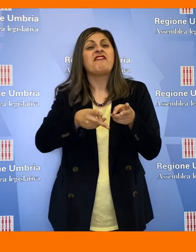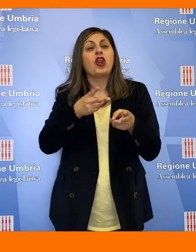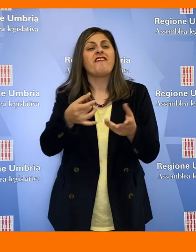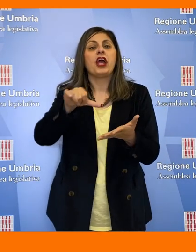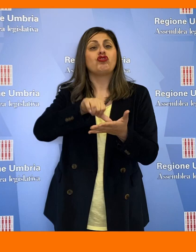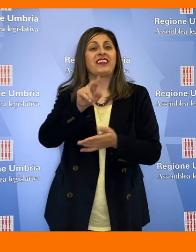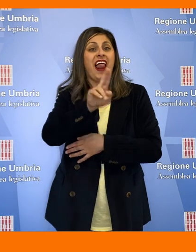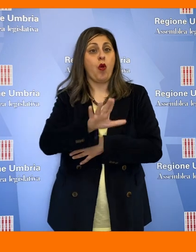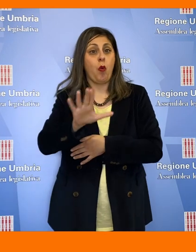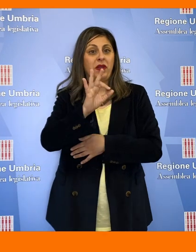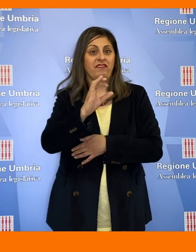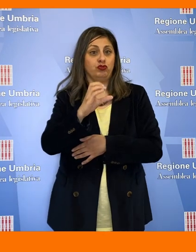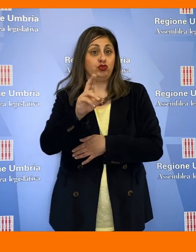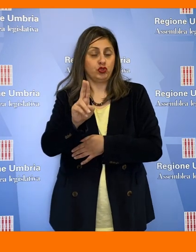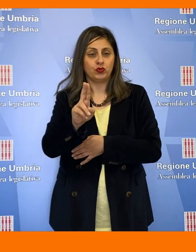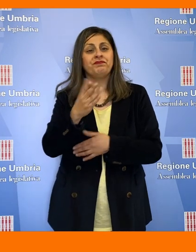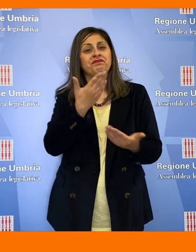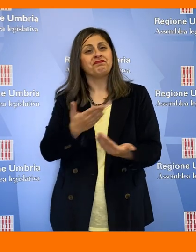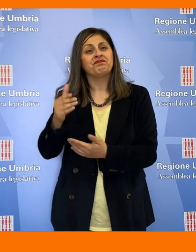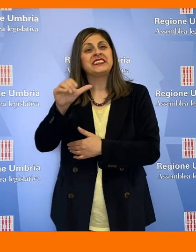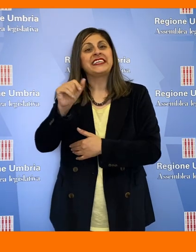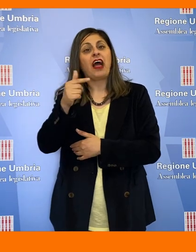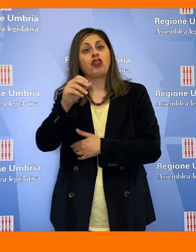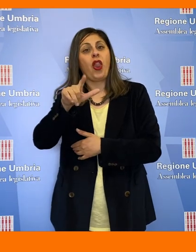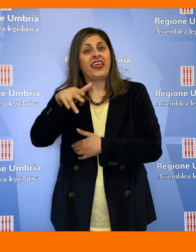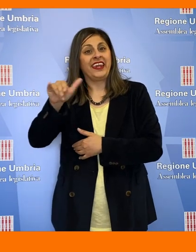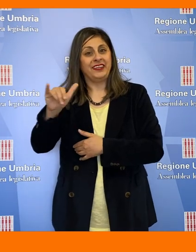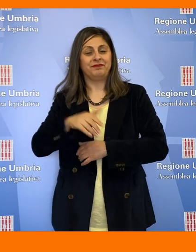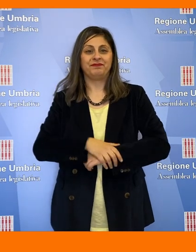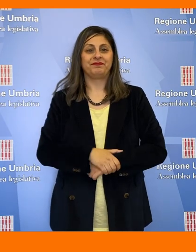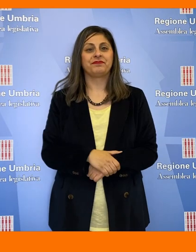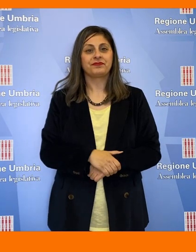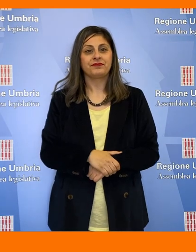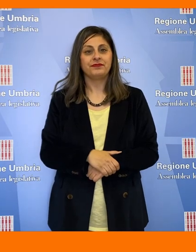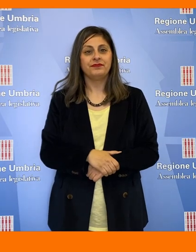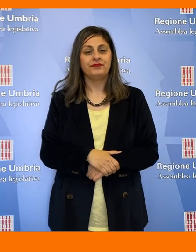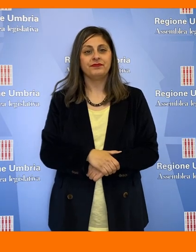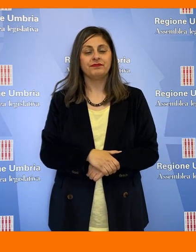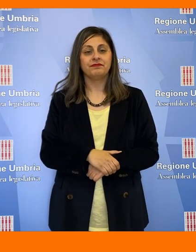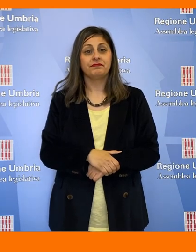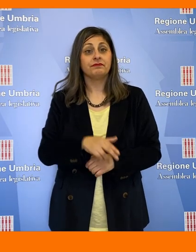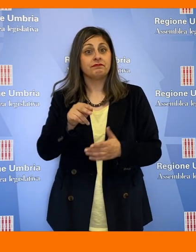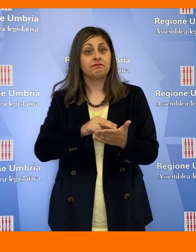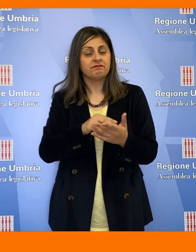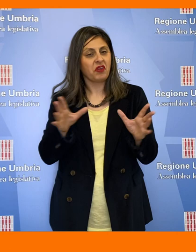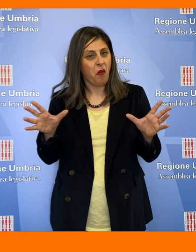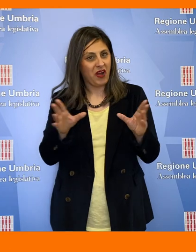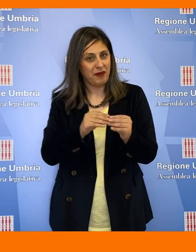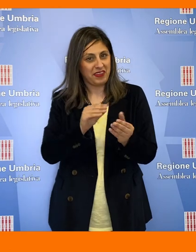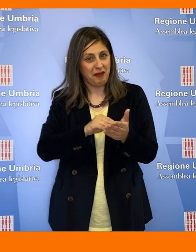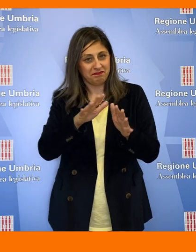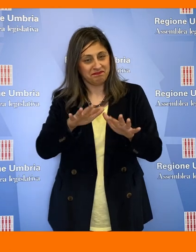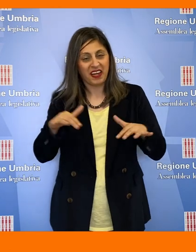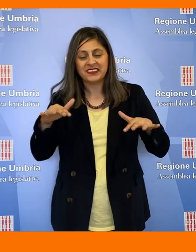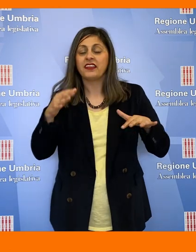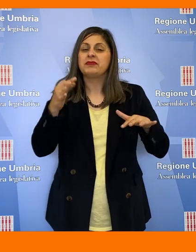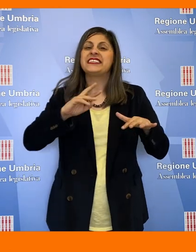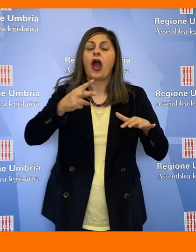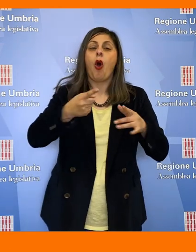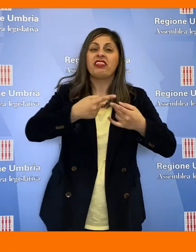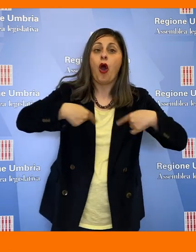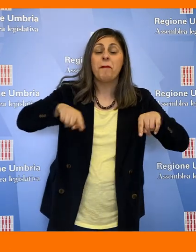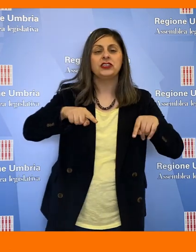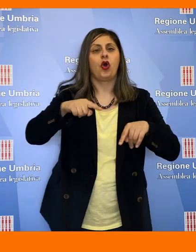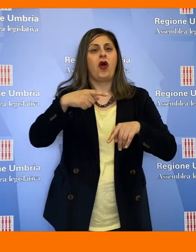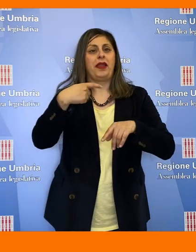centrale Umbra. Il servizio di Alberto Scattolini. Con il voto unanime dei presenti, la seconda commissione